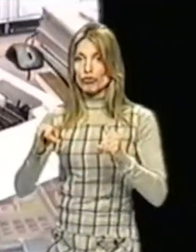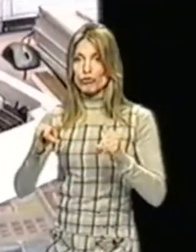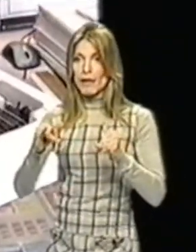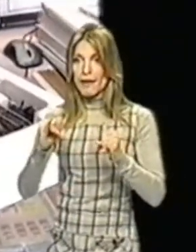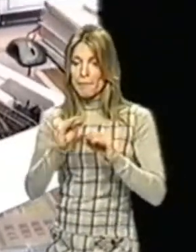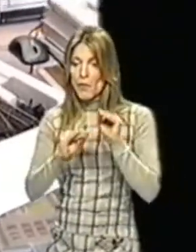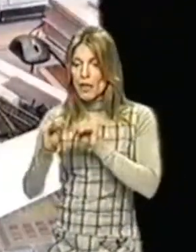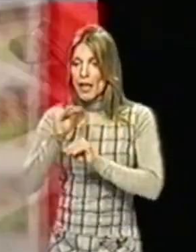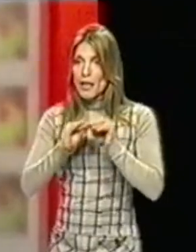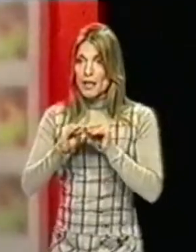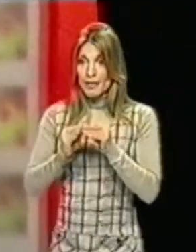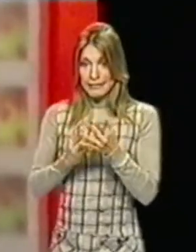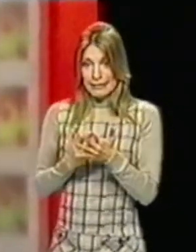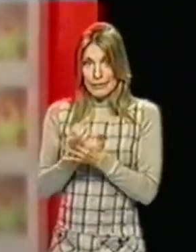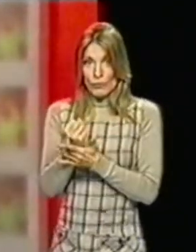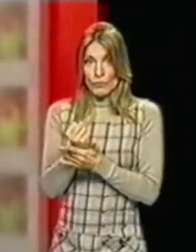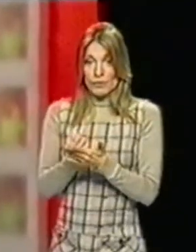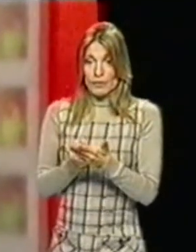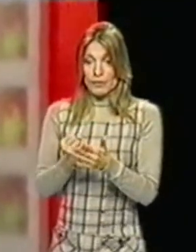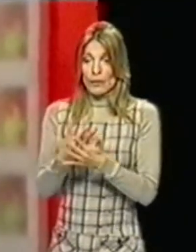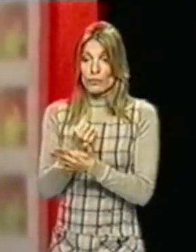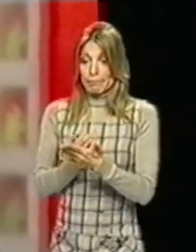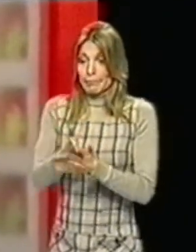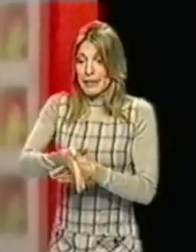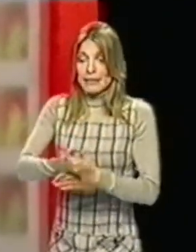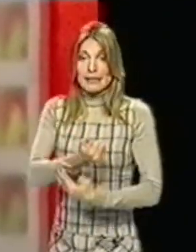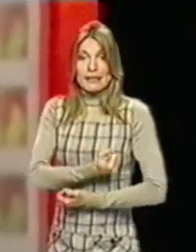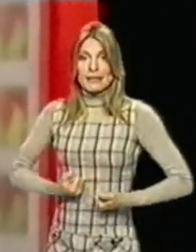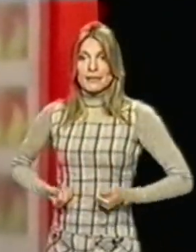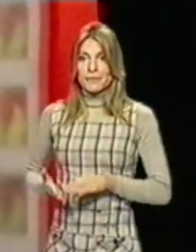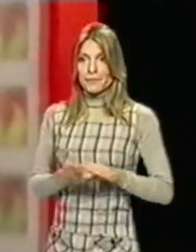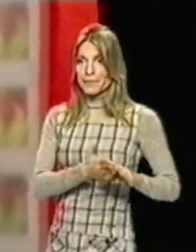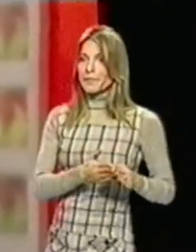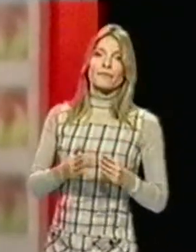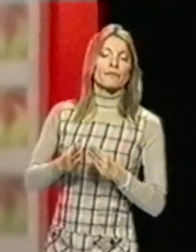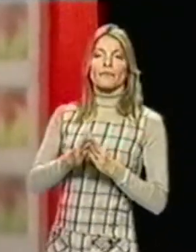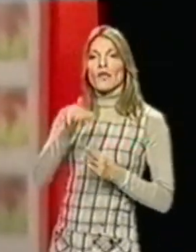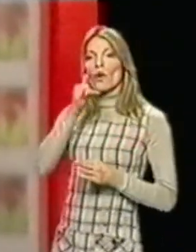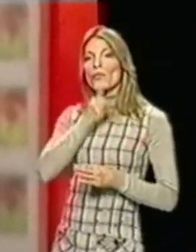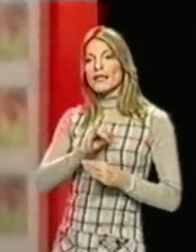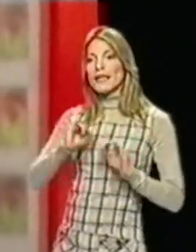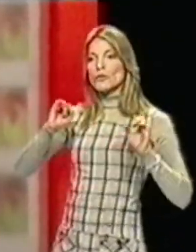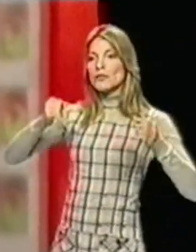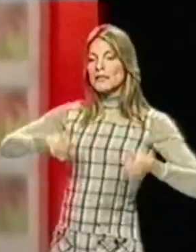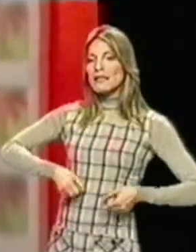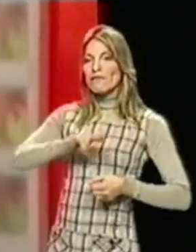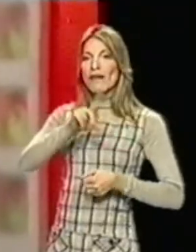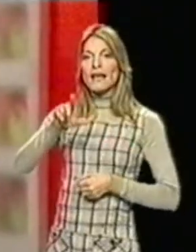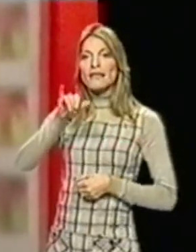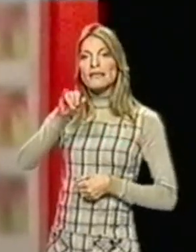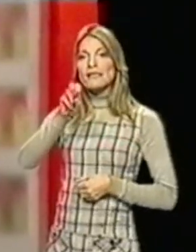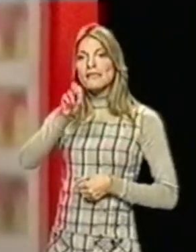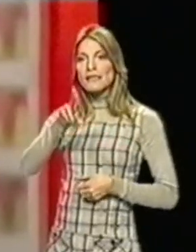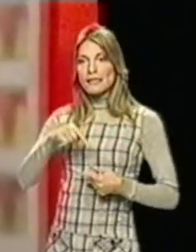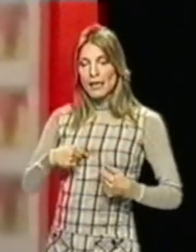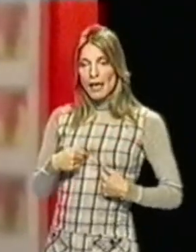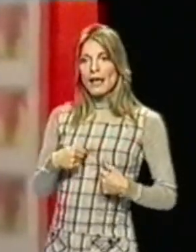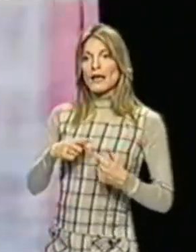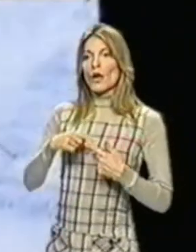des images des championnats du monde de ski à Val d'Isère c'est l'autrichienne Catherine Zettel qui s'est imposée dans le